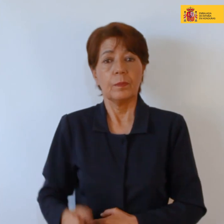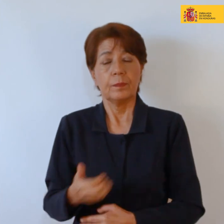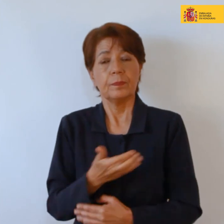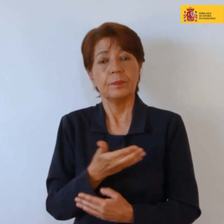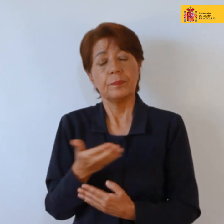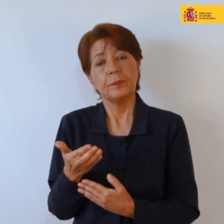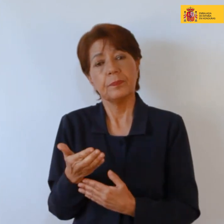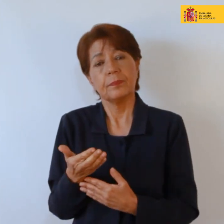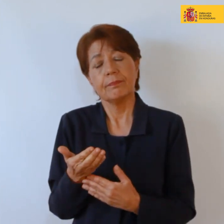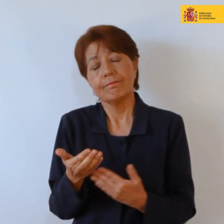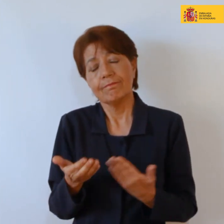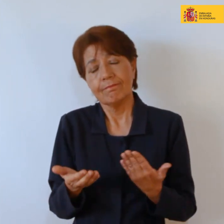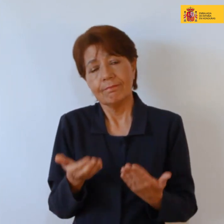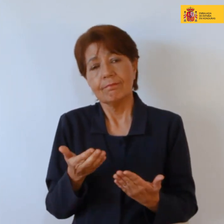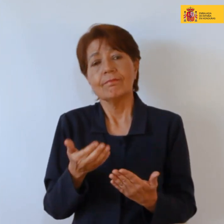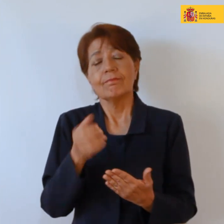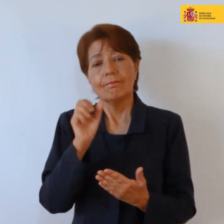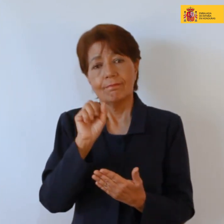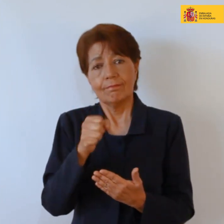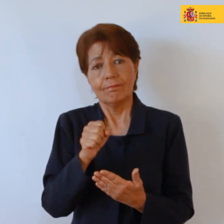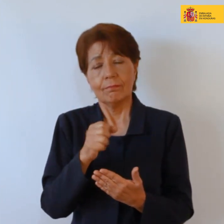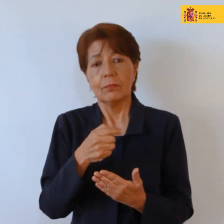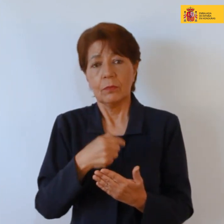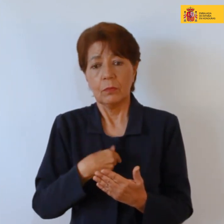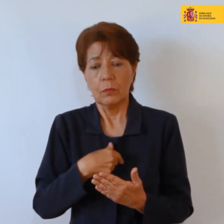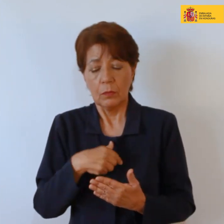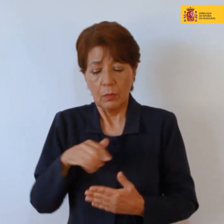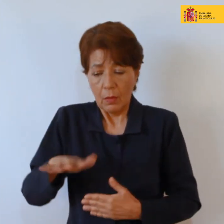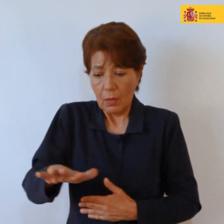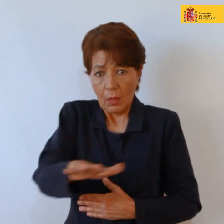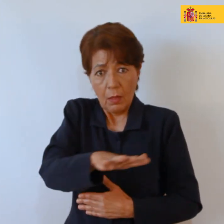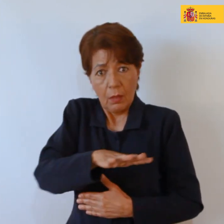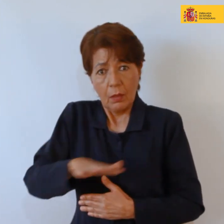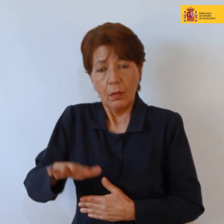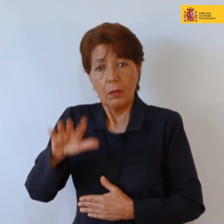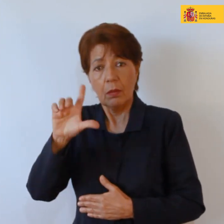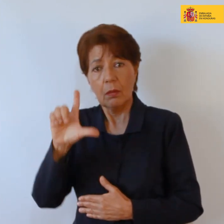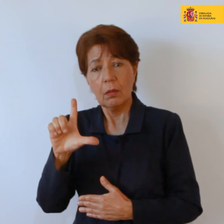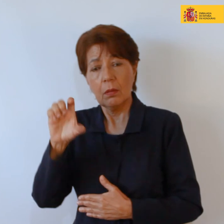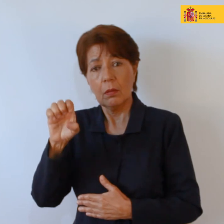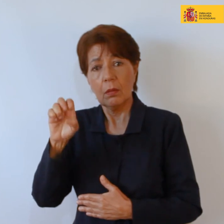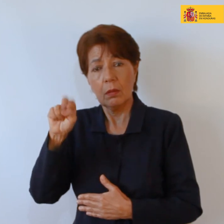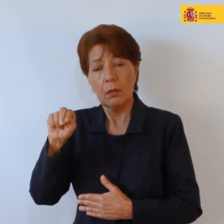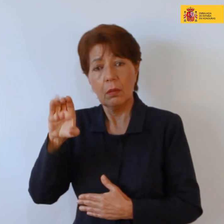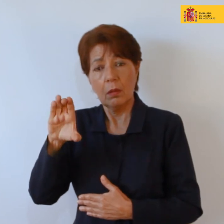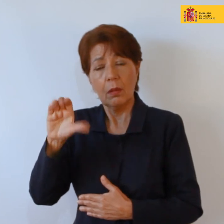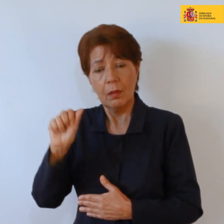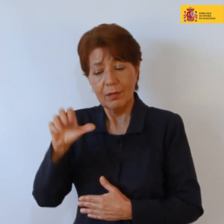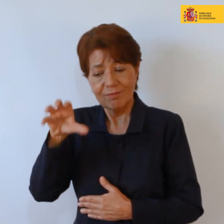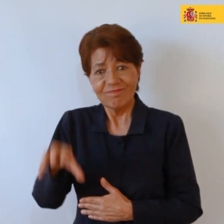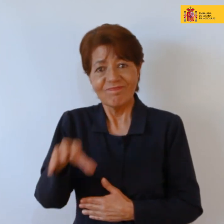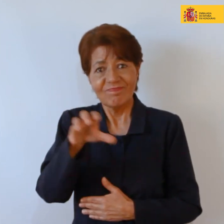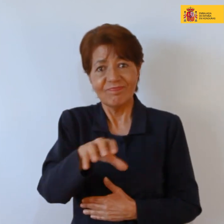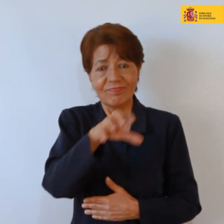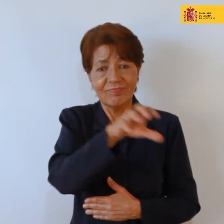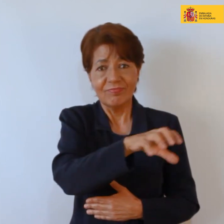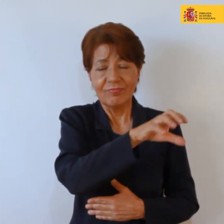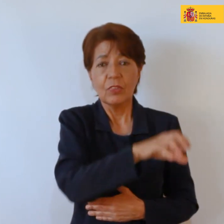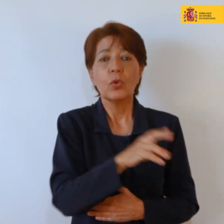bueno aún así el territorio Lenca en esos momentos extendía lo que he dicho antes hasta Honduras